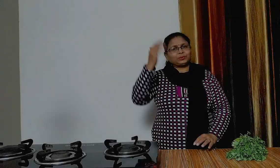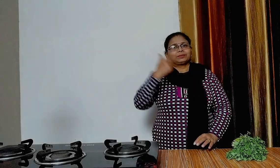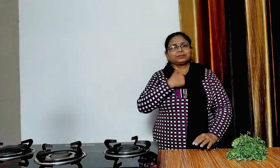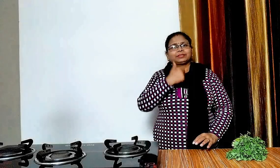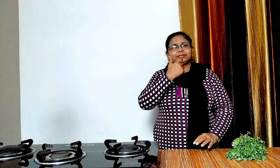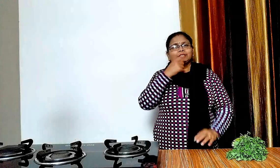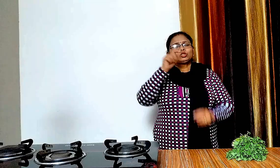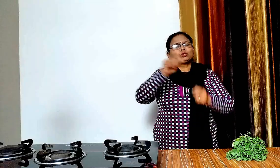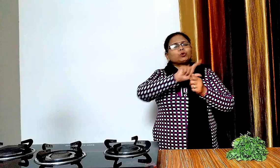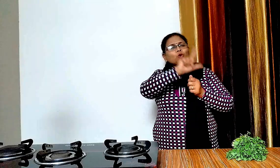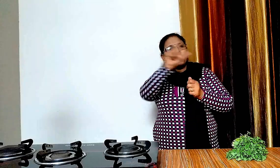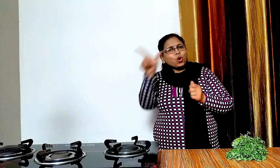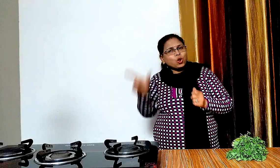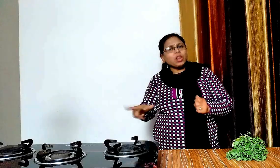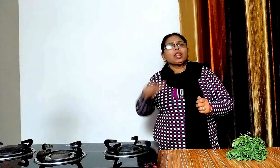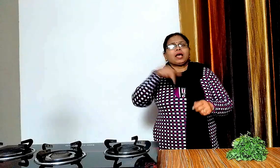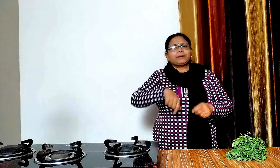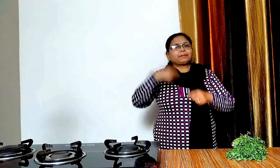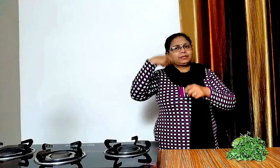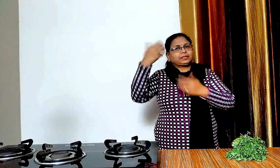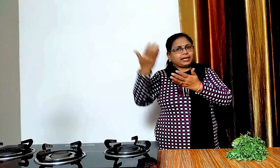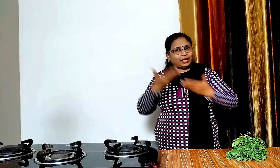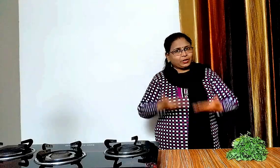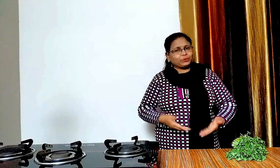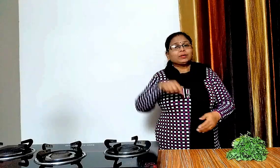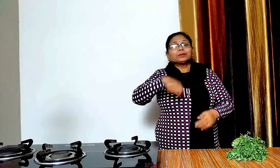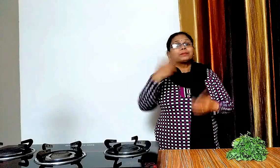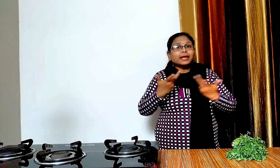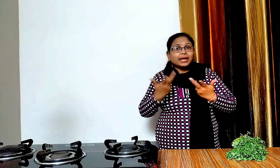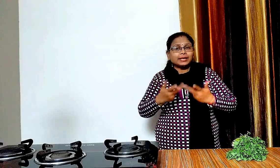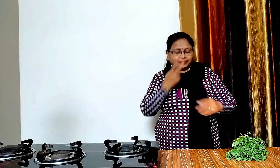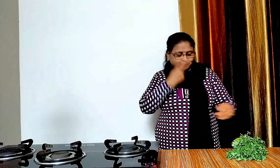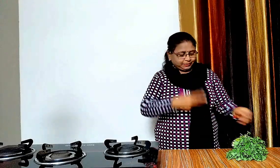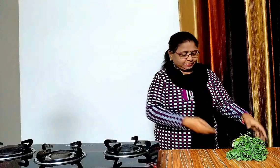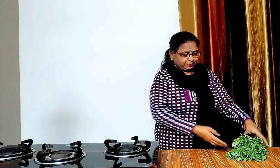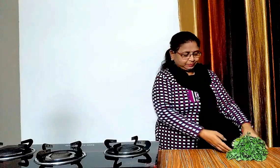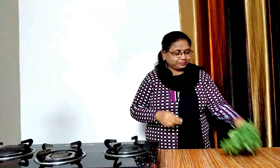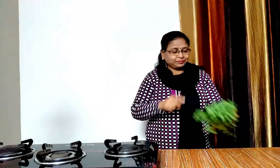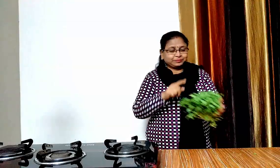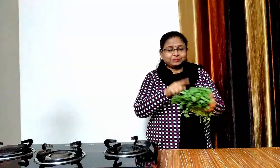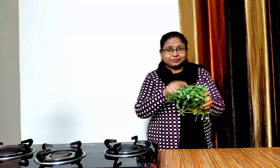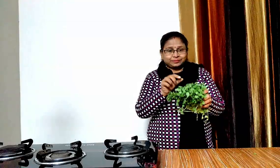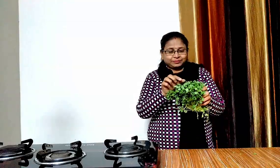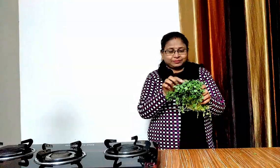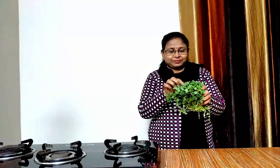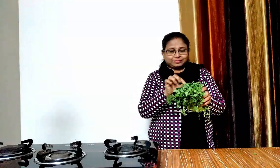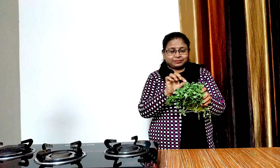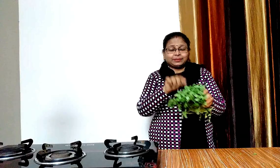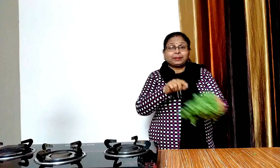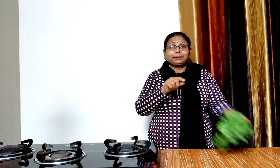हेलो फ्रेंड्स मैं शखा आप सबी का इस वीडियो में स्वागत करती हूँ आज हम मैंती के कट्टे बनाएंगे